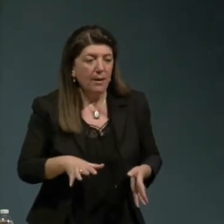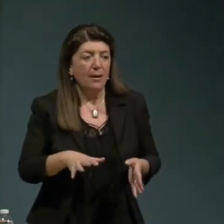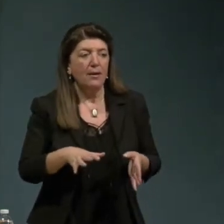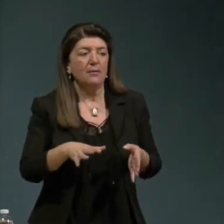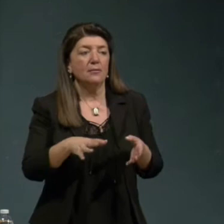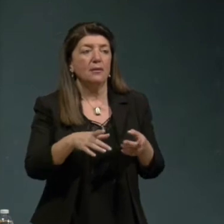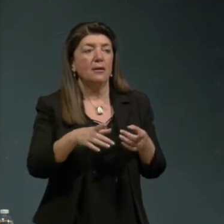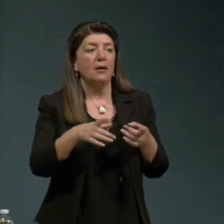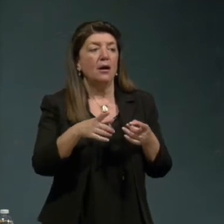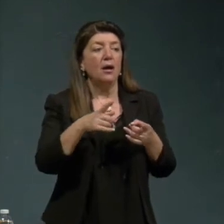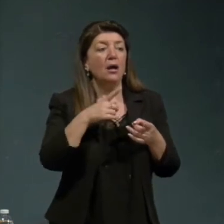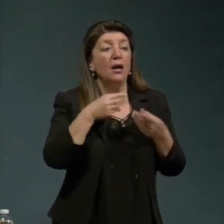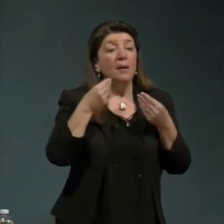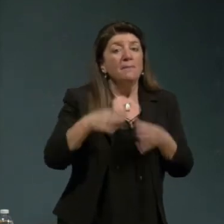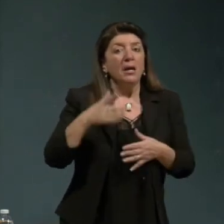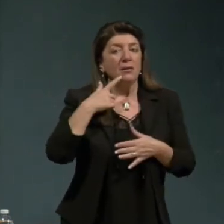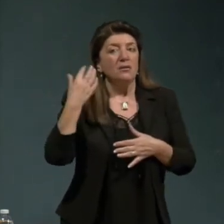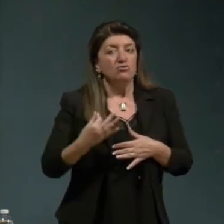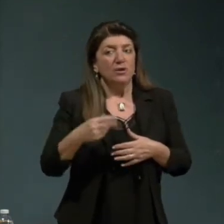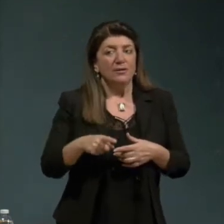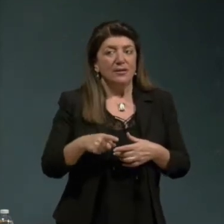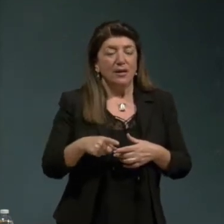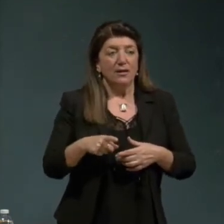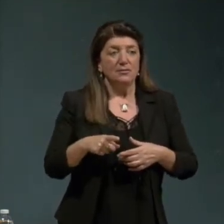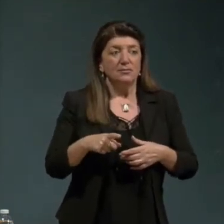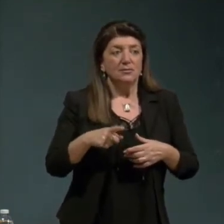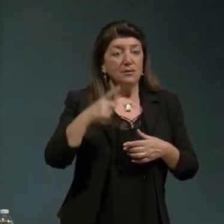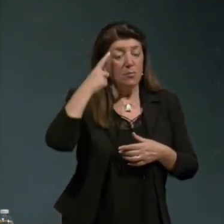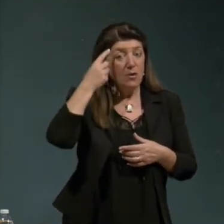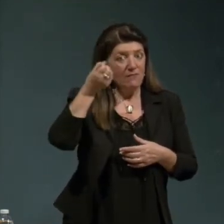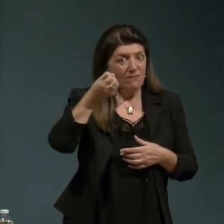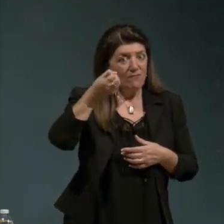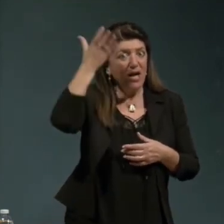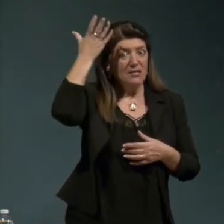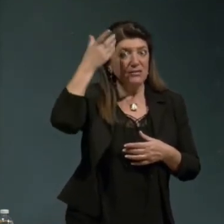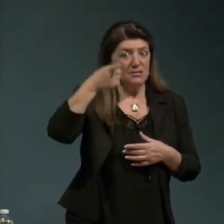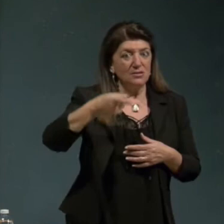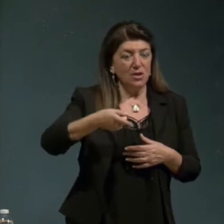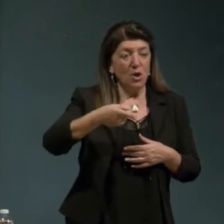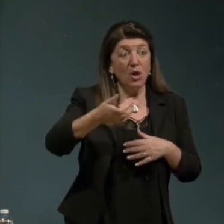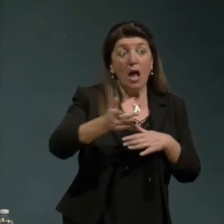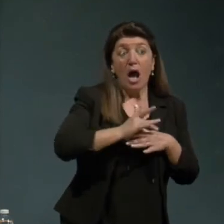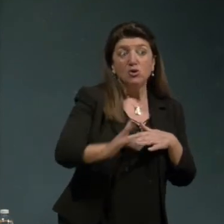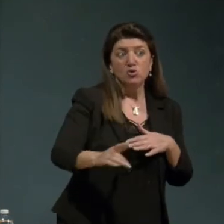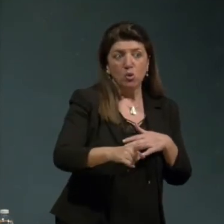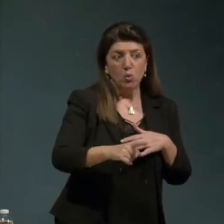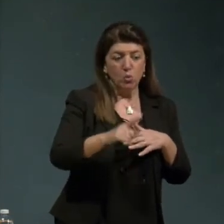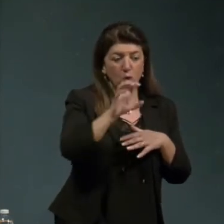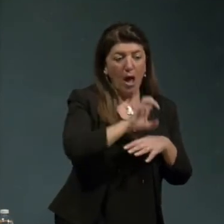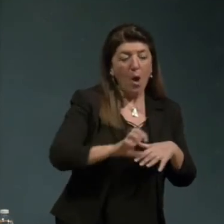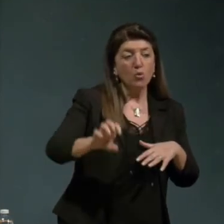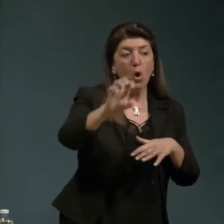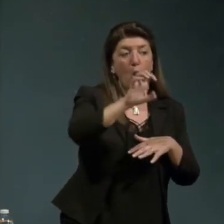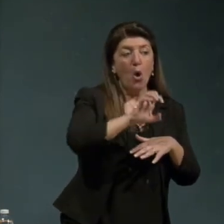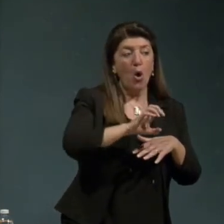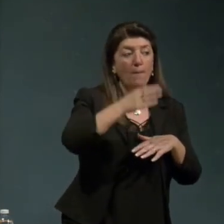perdita della certezza di quella che è stata l'invenzione assoluta dell'Europa moderna e che poi l